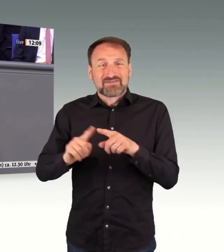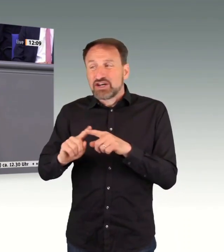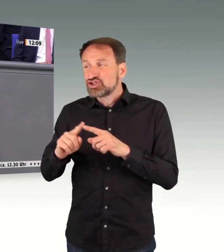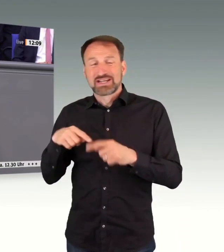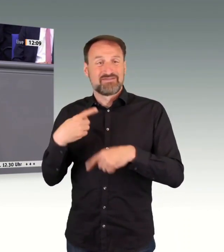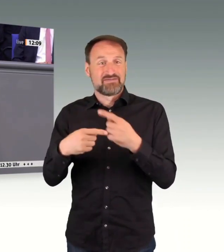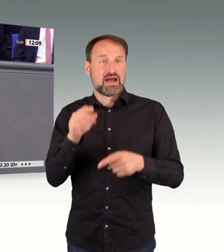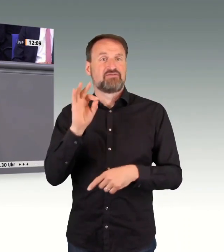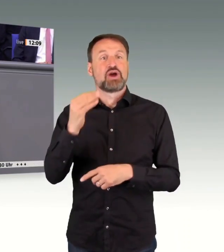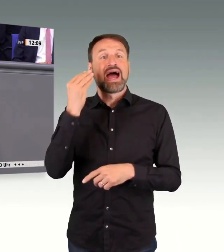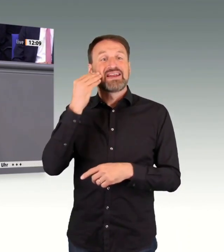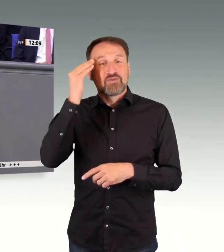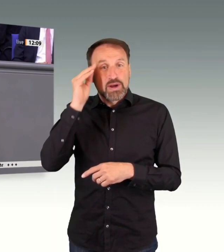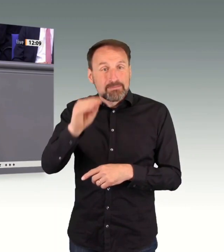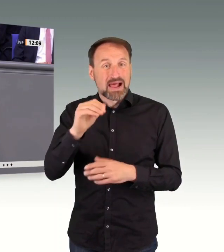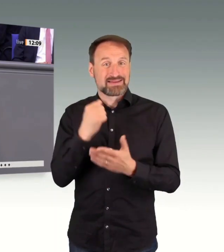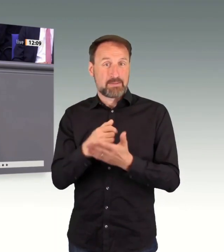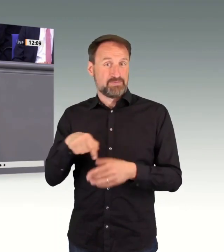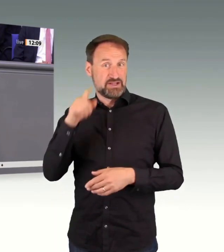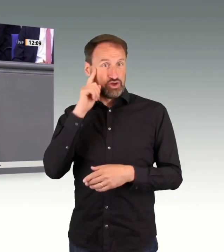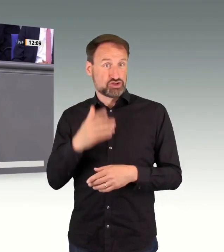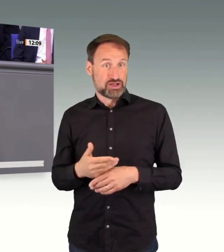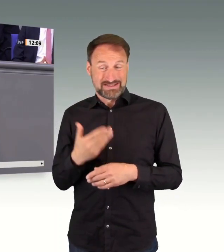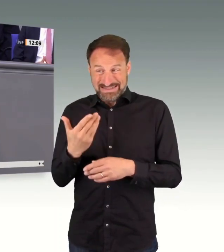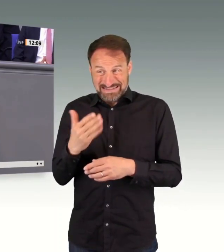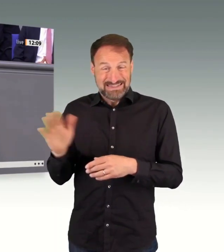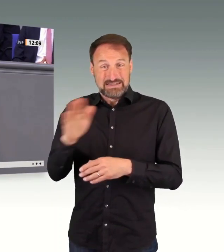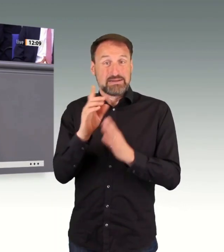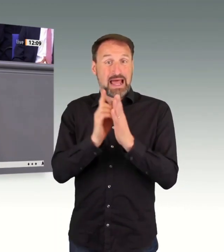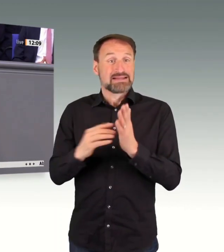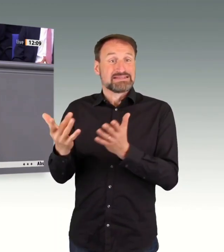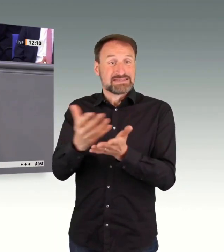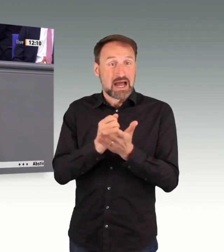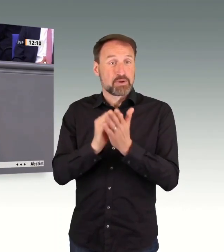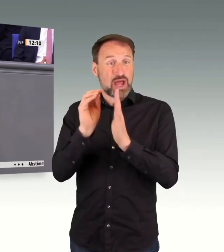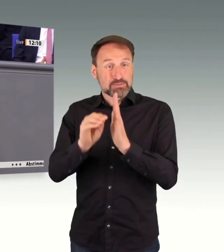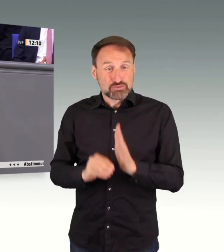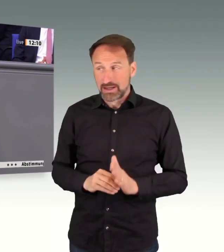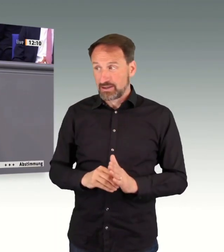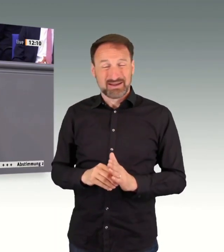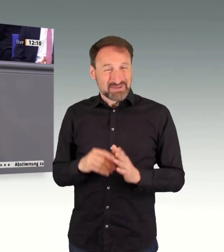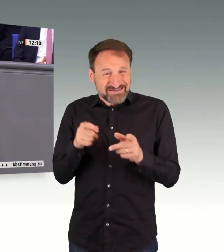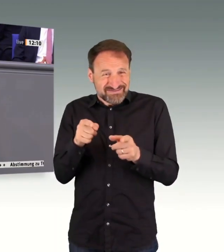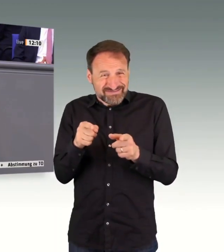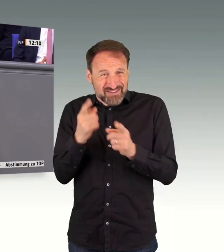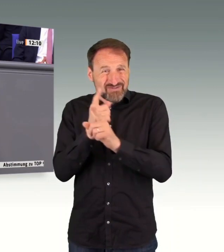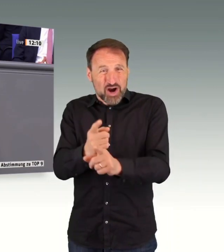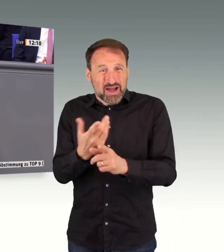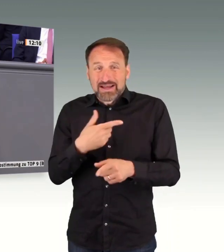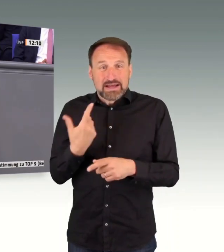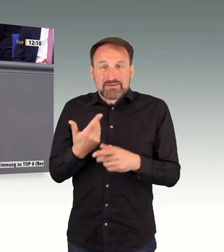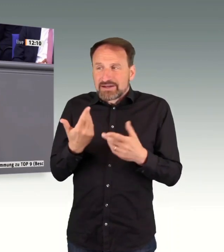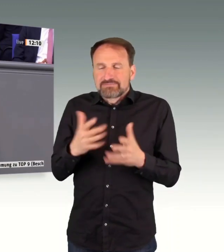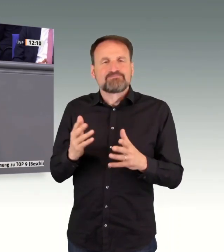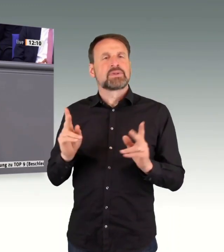die Halbierung der Planungsverfahren, niemals gelingen. Frau Scheer hat heute Morgen noch gesagt, sie wolle von sechs Jahren auf sechs Monate runterkommen.